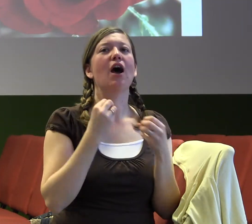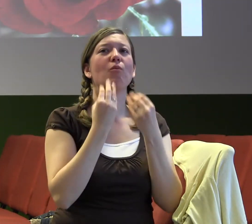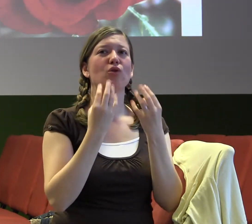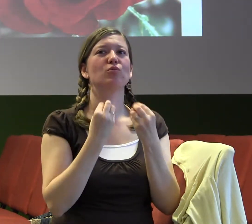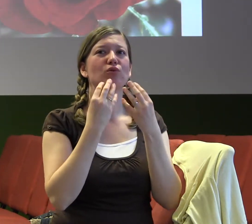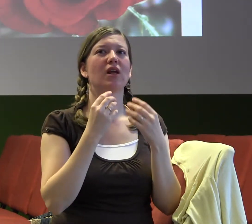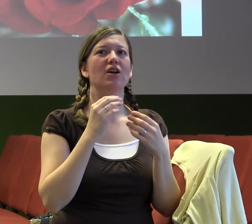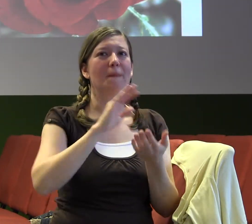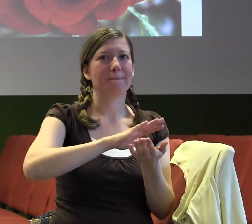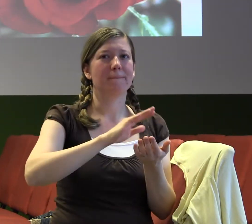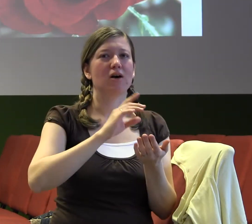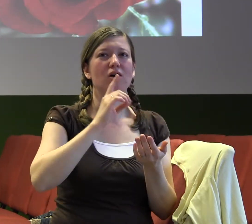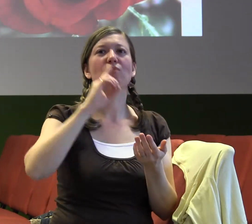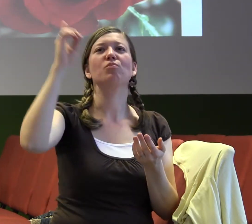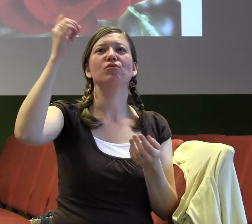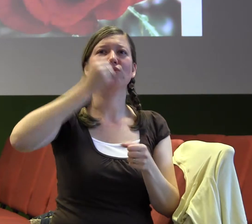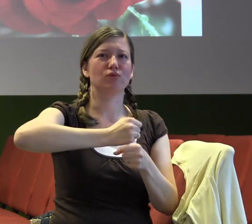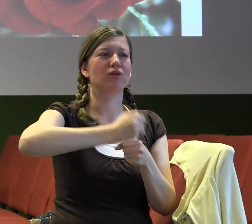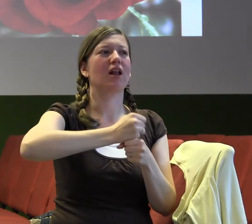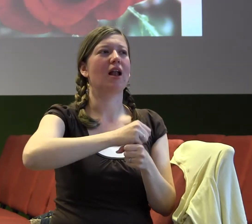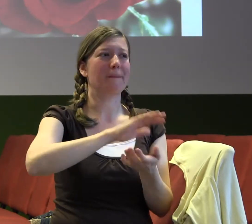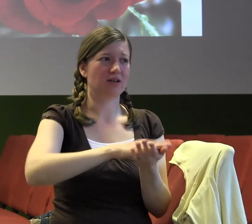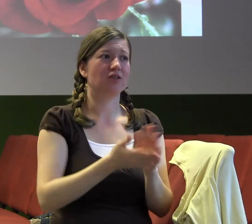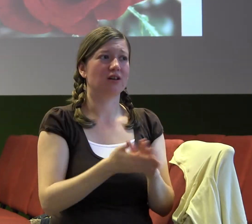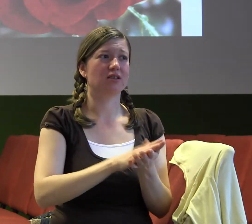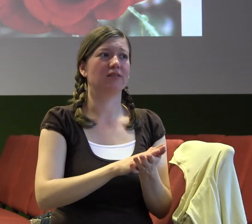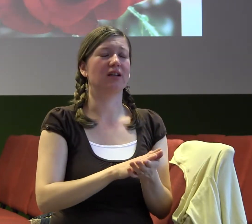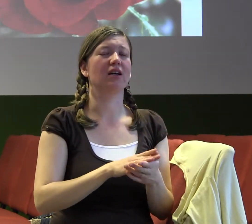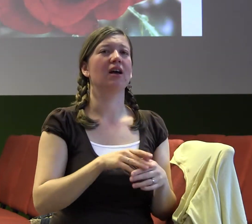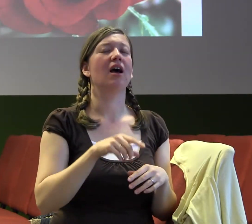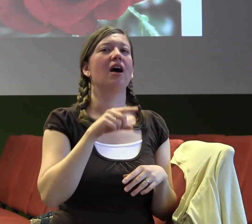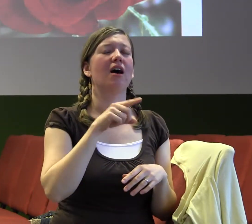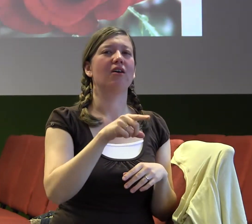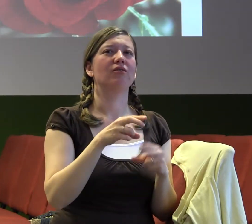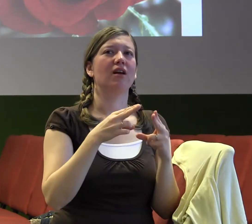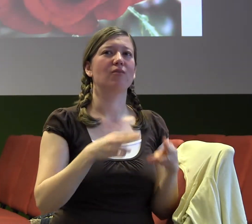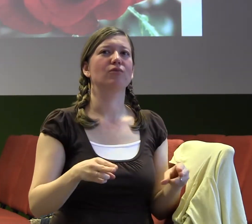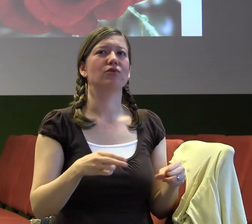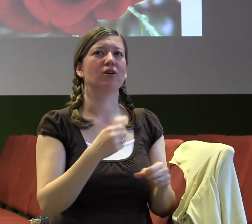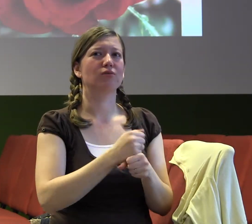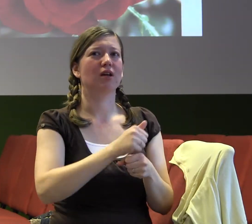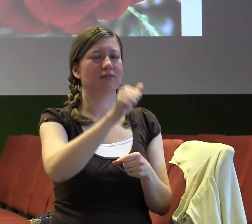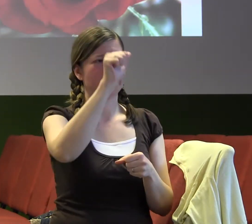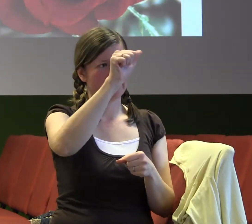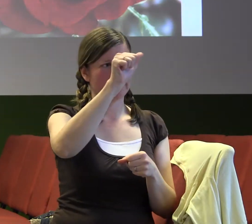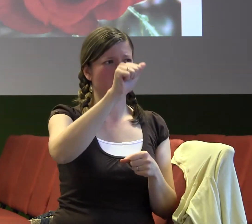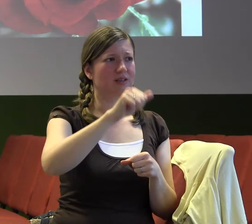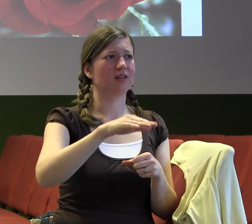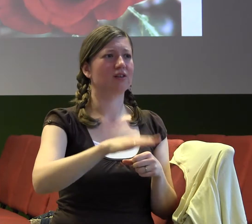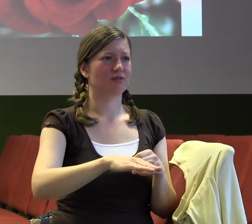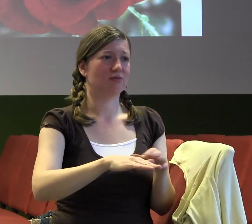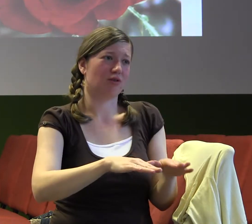tomu, aby ona udělala ten průlom v tom tichu, aby udělala ten první krok a udělala nějakou malou drobnost,